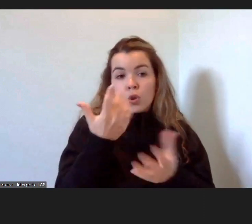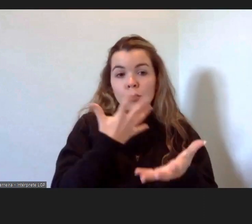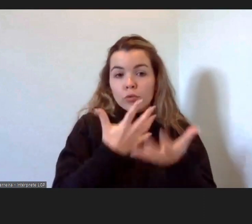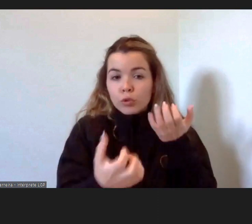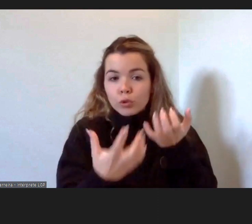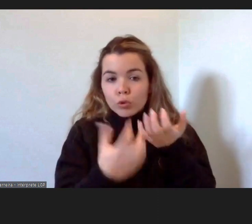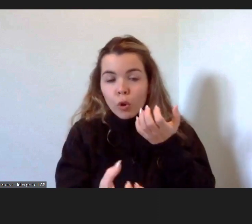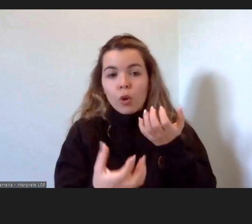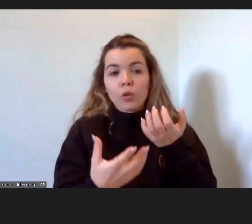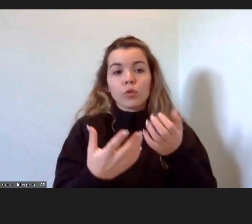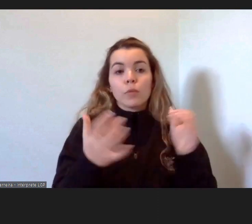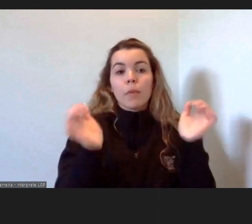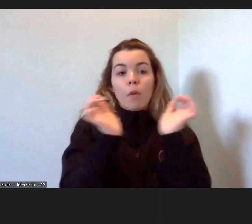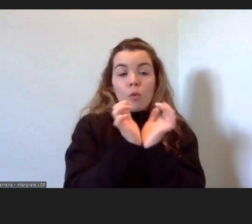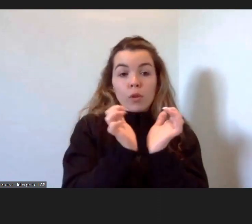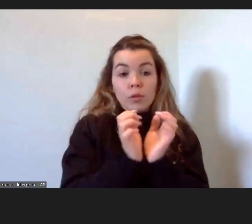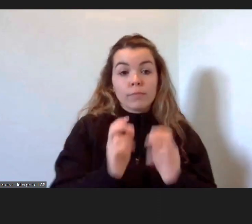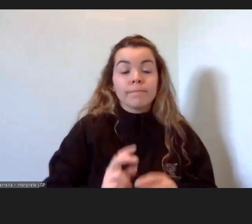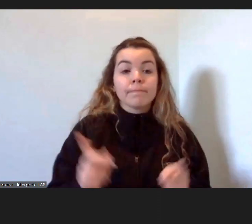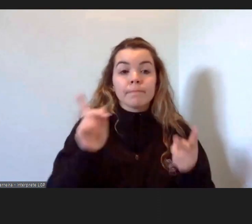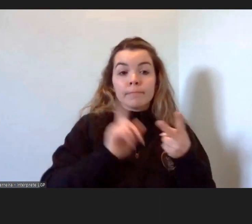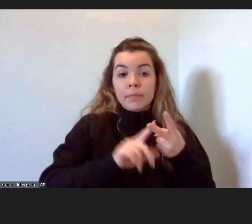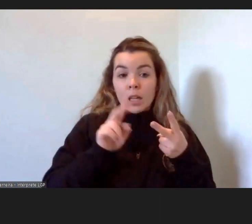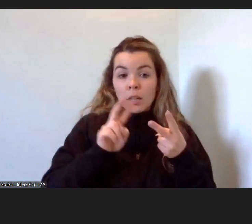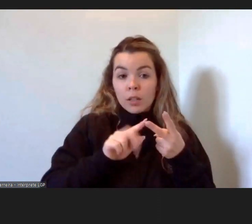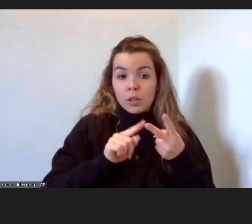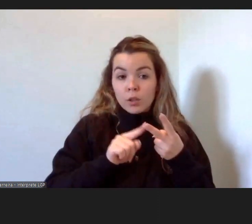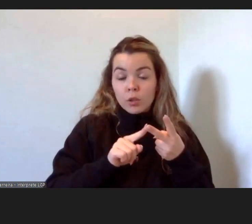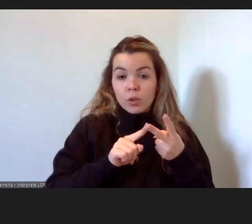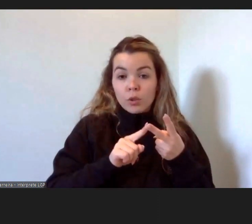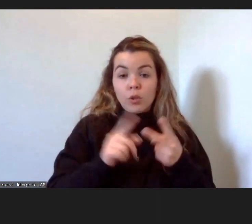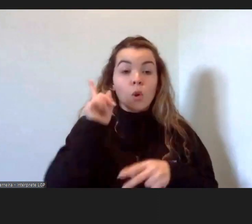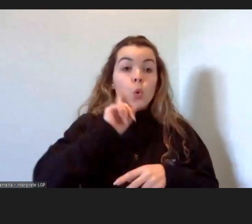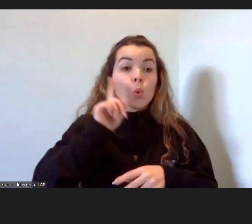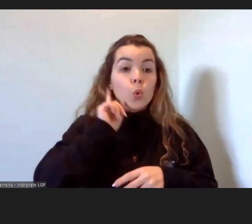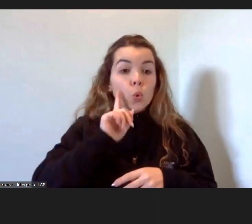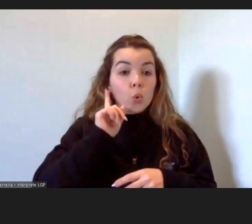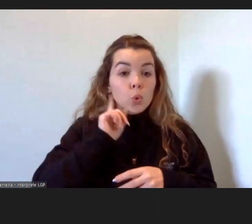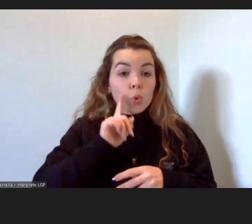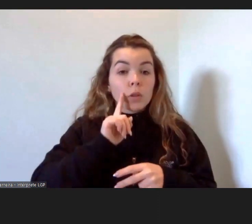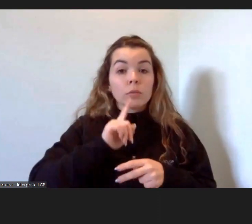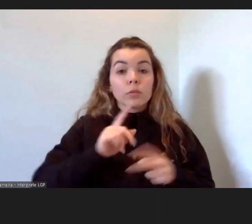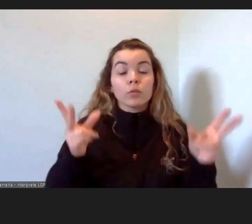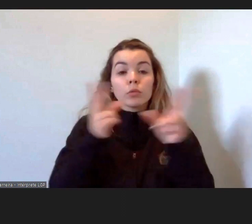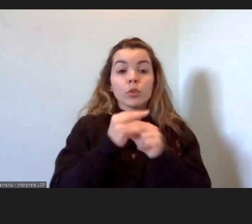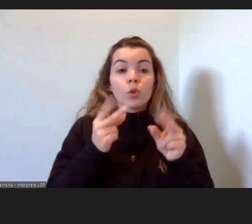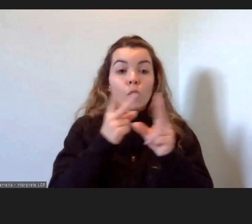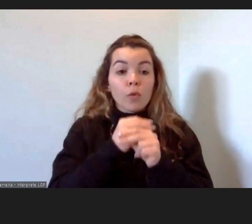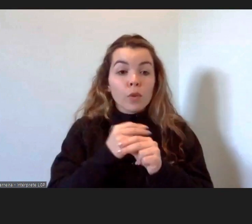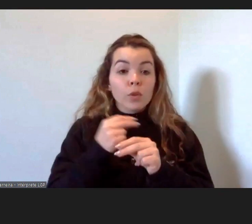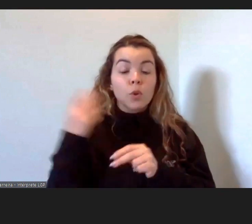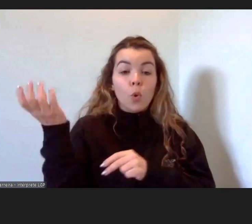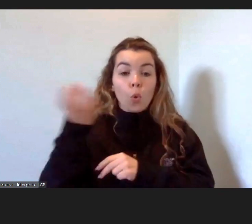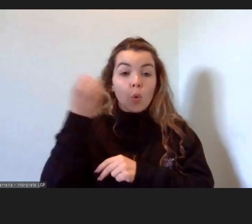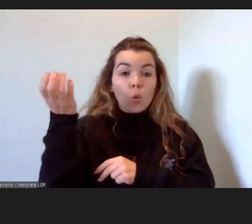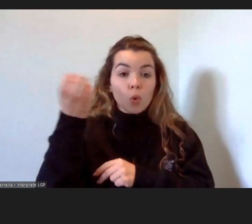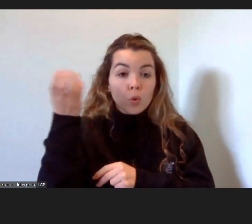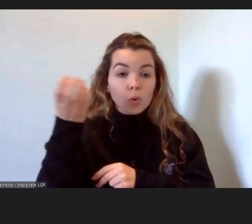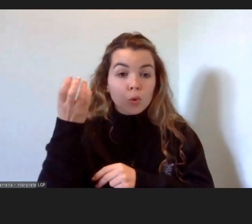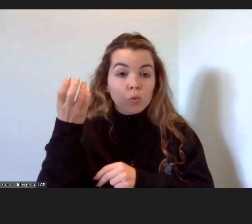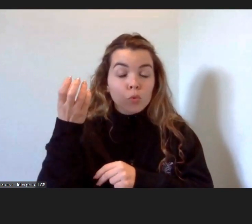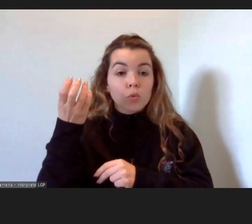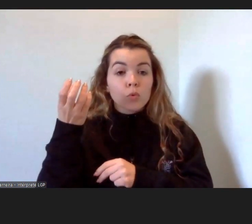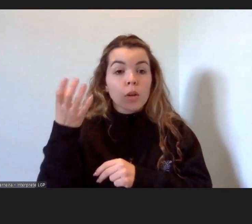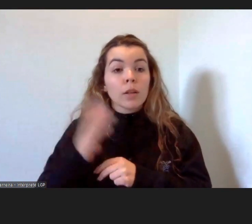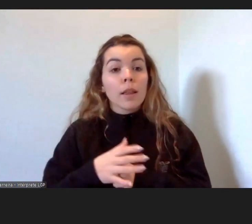etc. Segundo, a importância da inovação cultural que eles trazem consigo